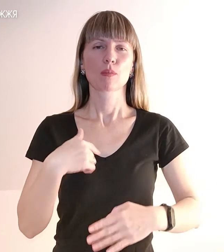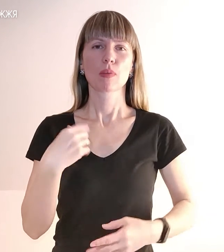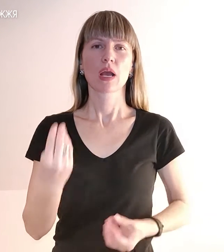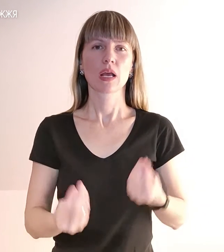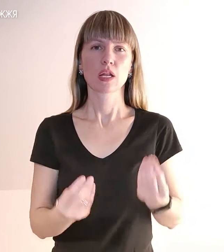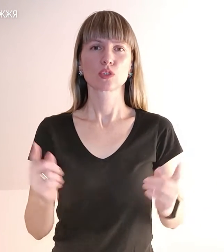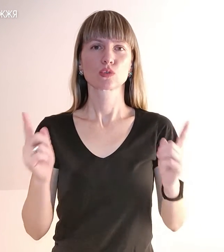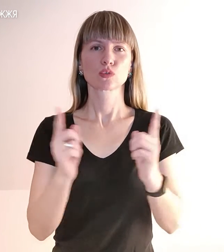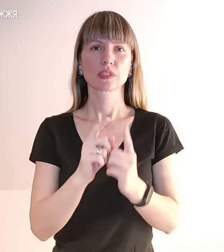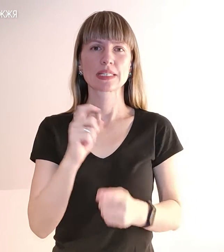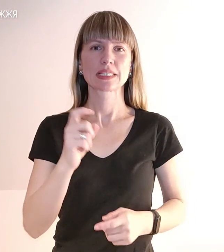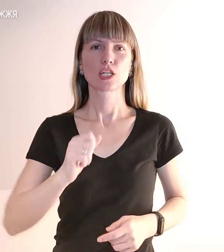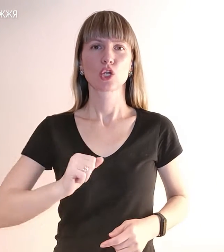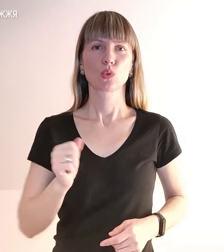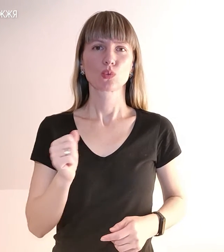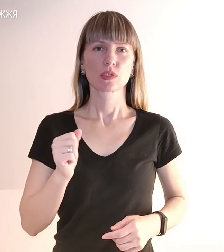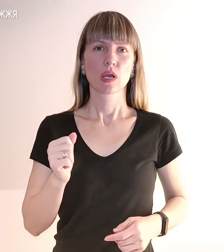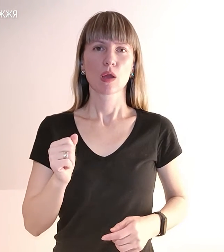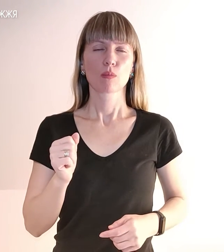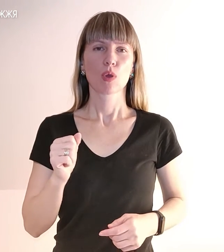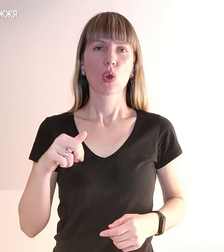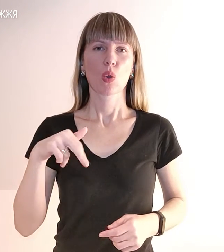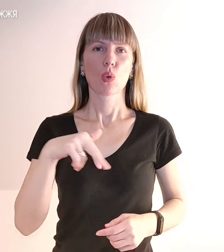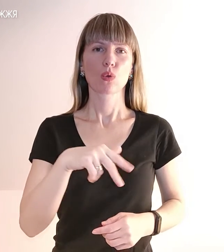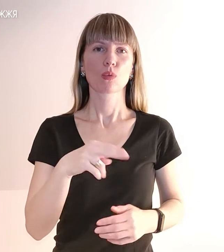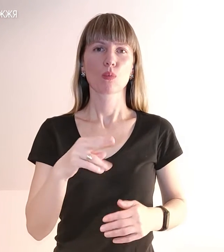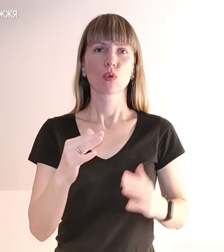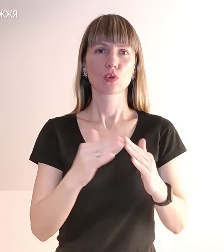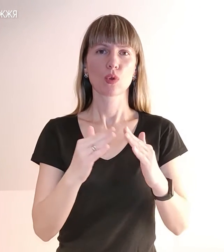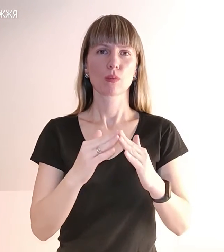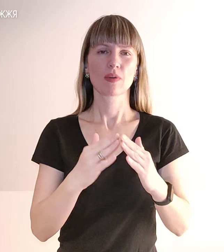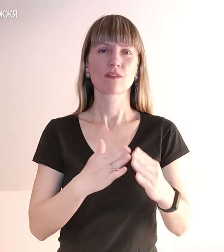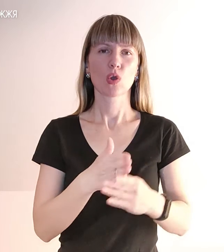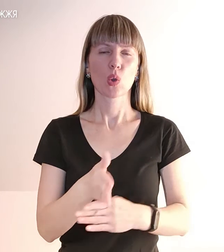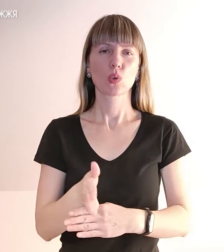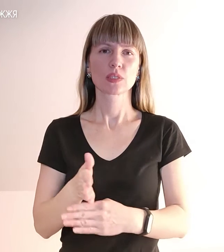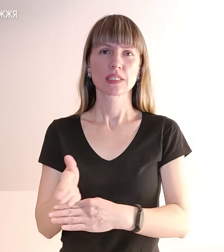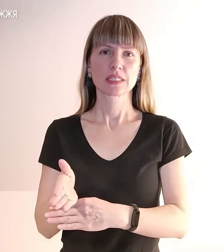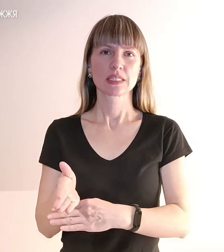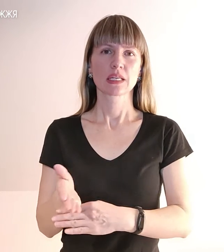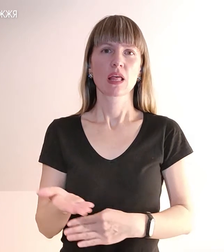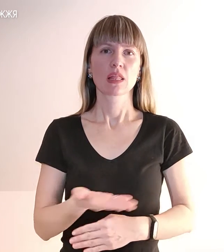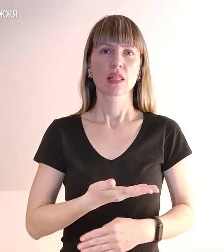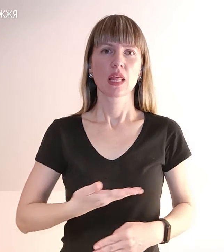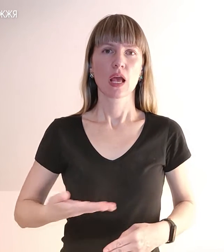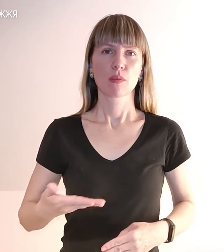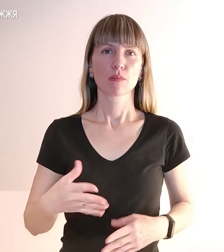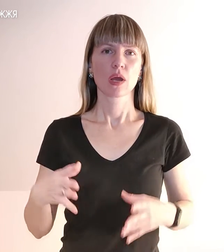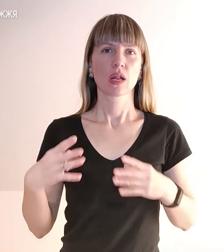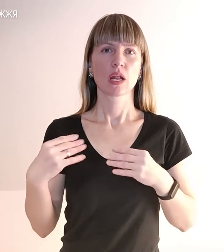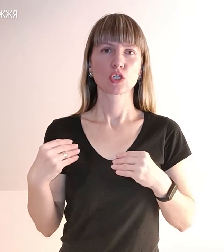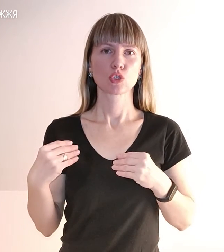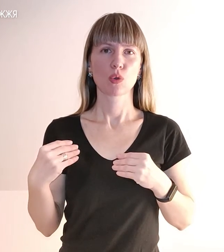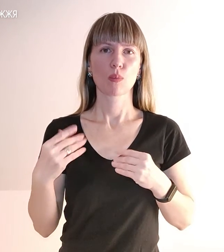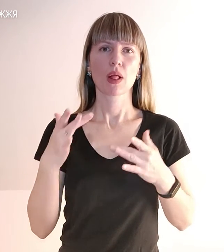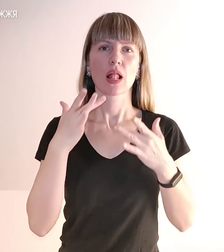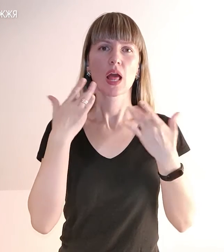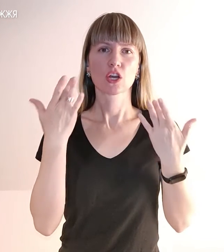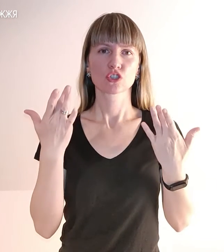зустрічаємося з друзями, ходимо по домівках у гості, нам разом якось легше. Вони